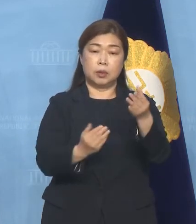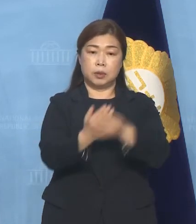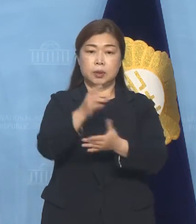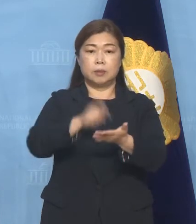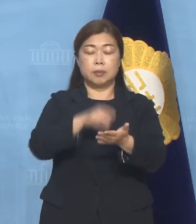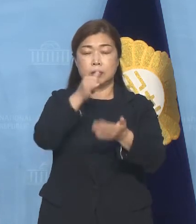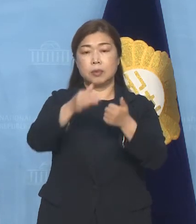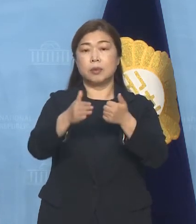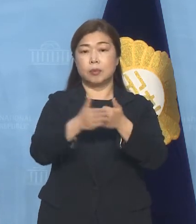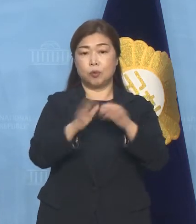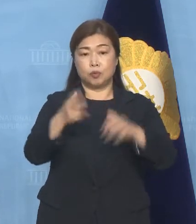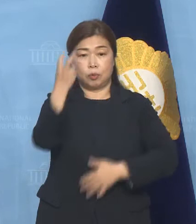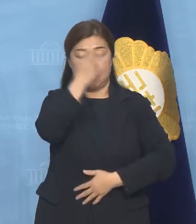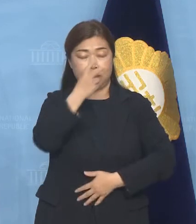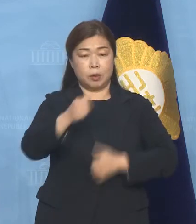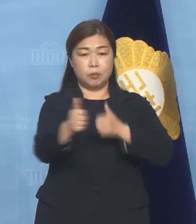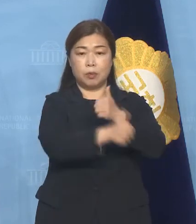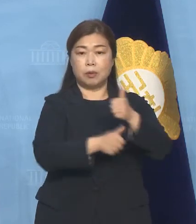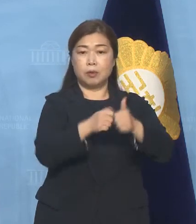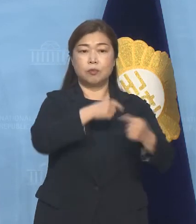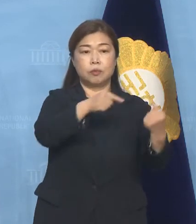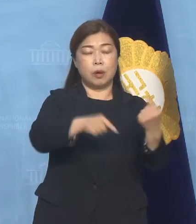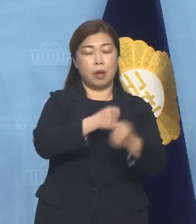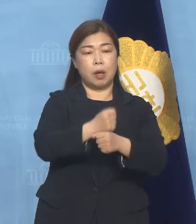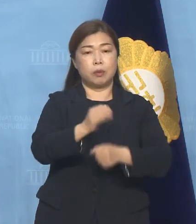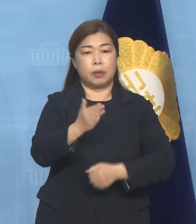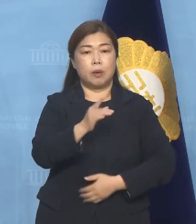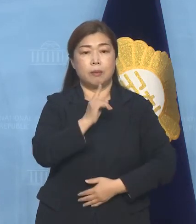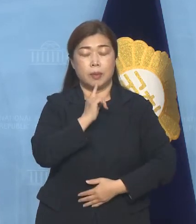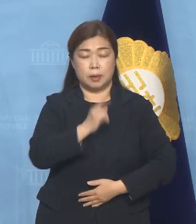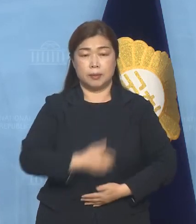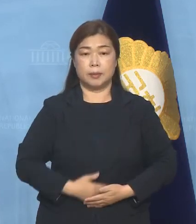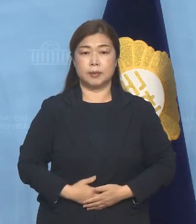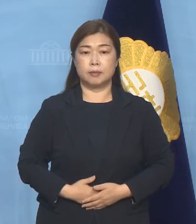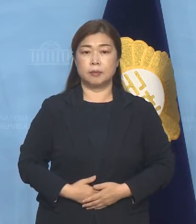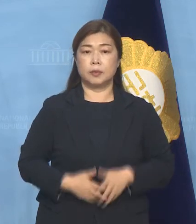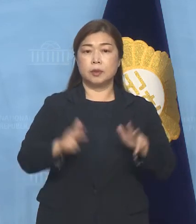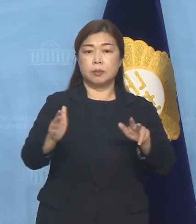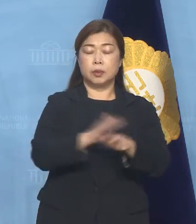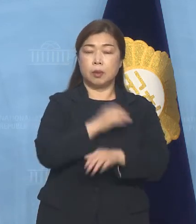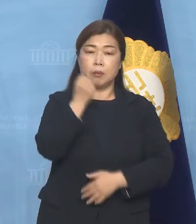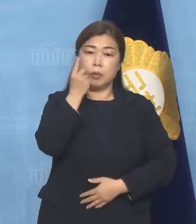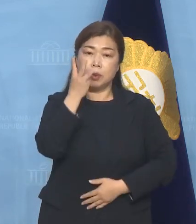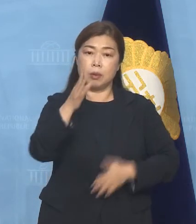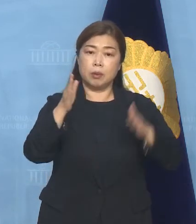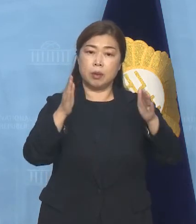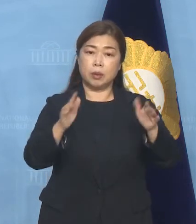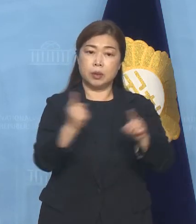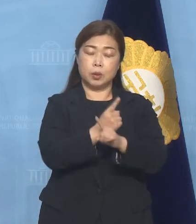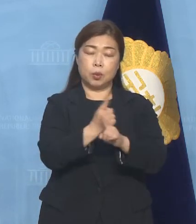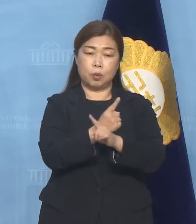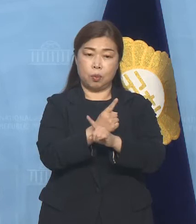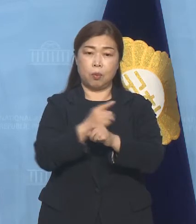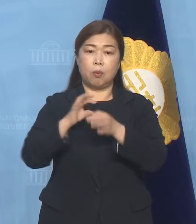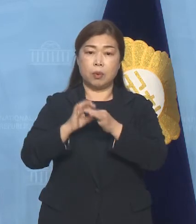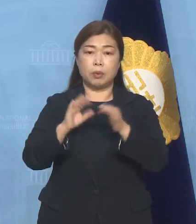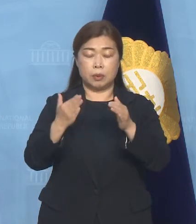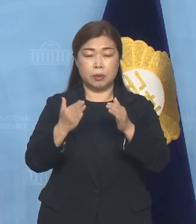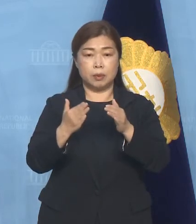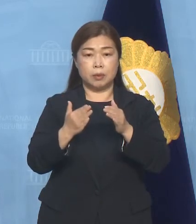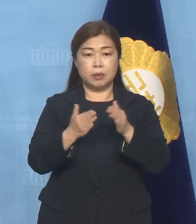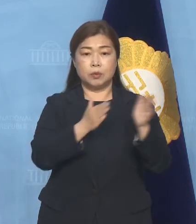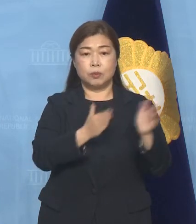국관과 병행해서 위원회를 운영해야 한다라고 강조했습니다 지금부터 몇 개월간 치료제 경장에 들어가게 되는데